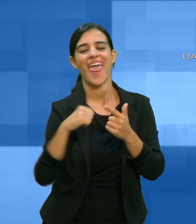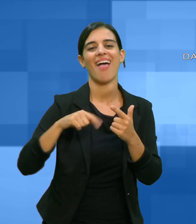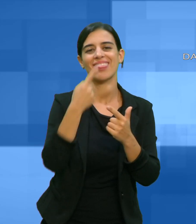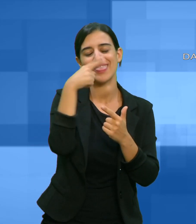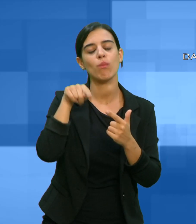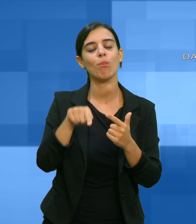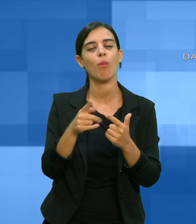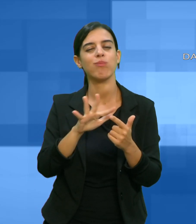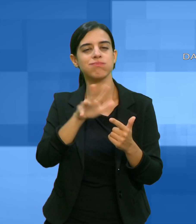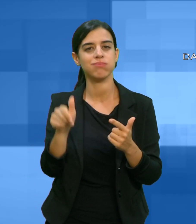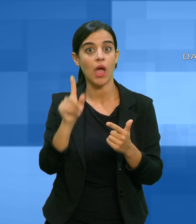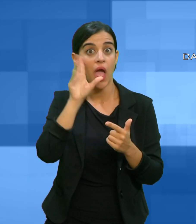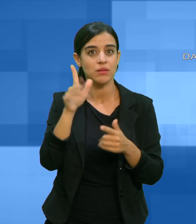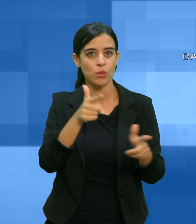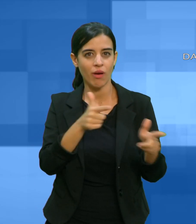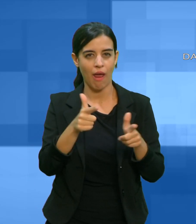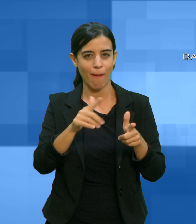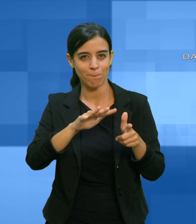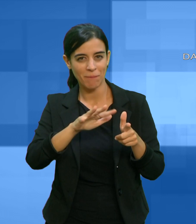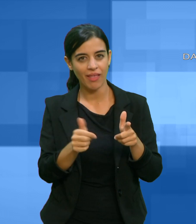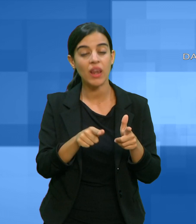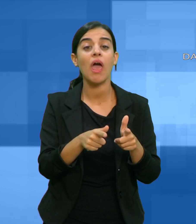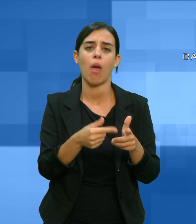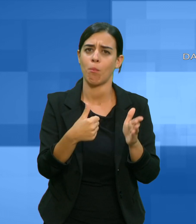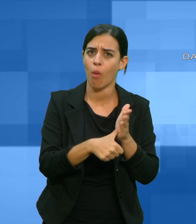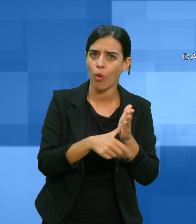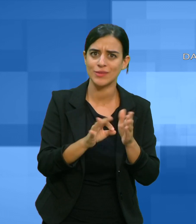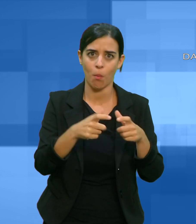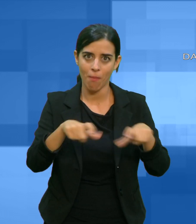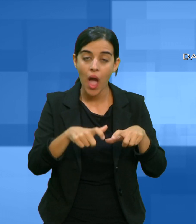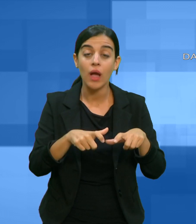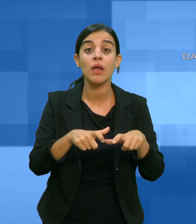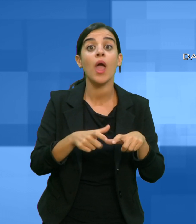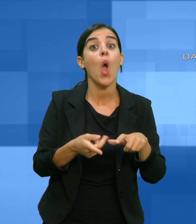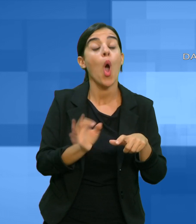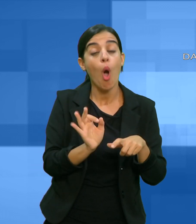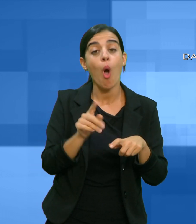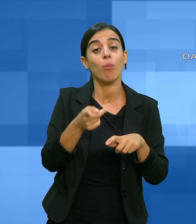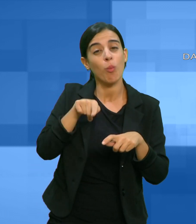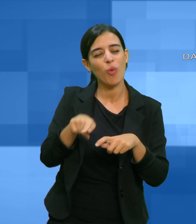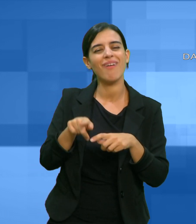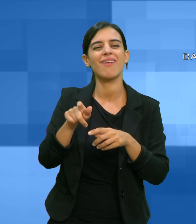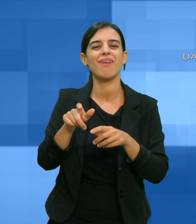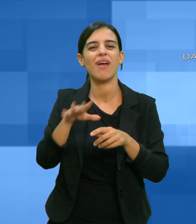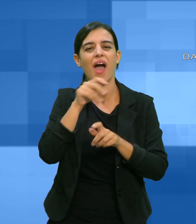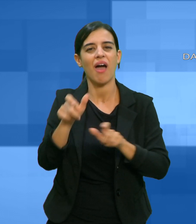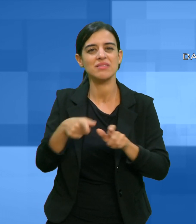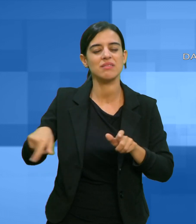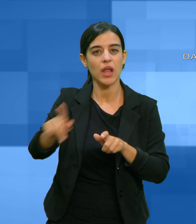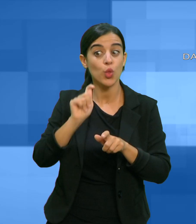postali, banche e truffe agli anziani. Nell'agro del comune di Aido